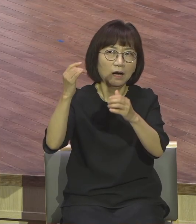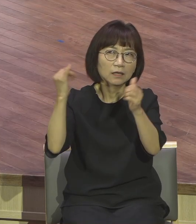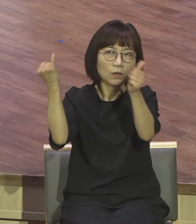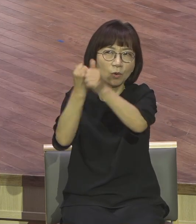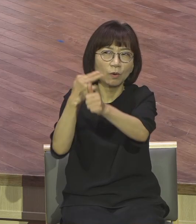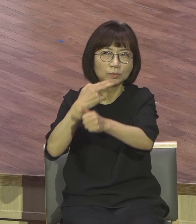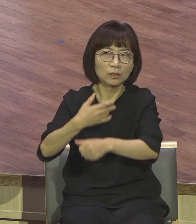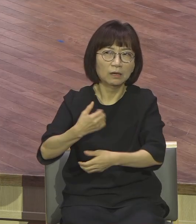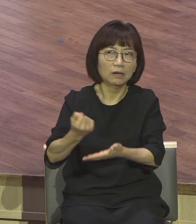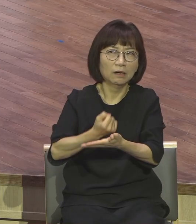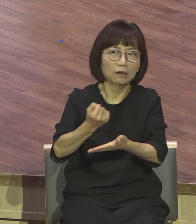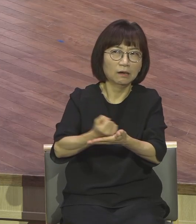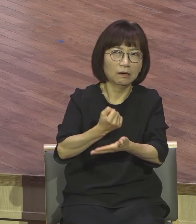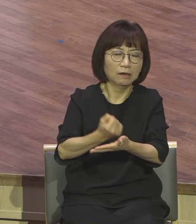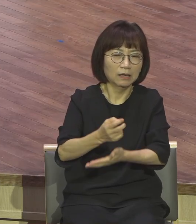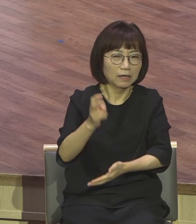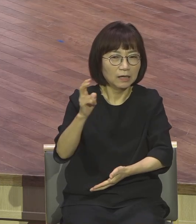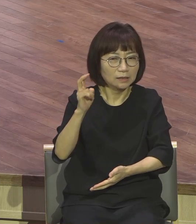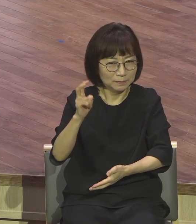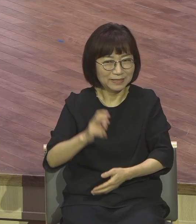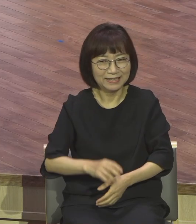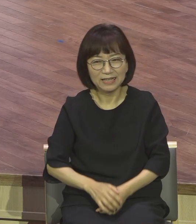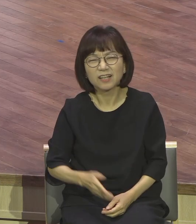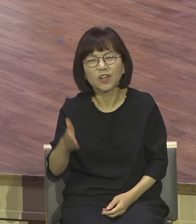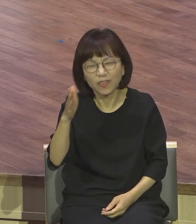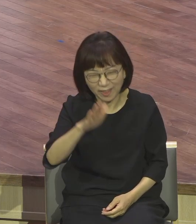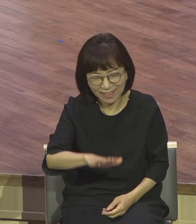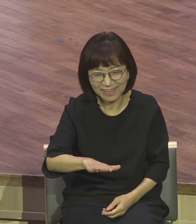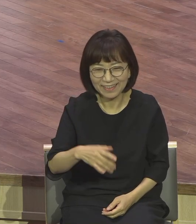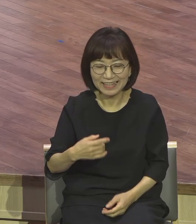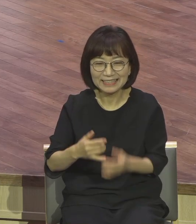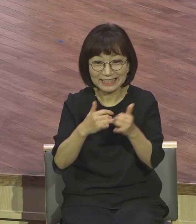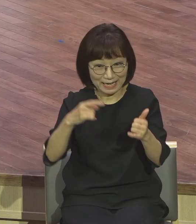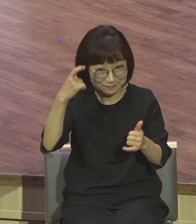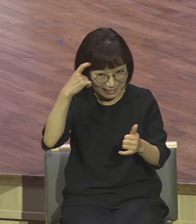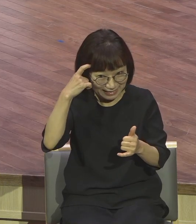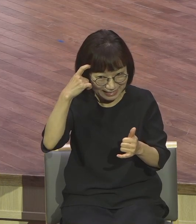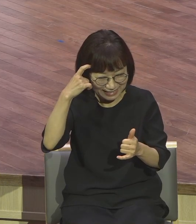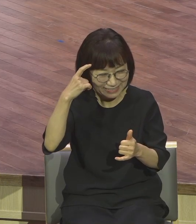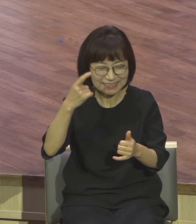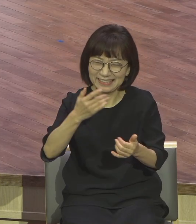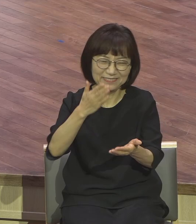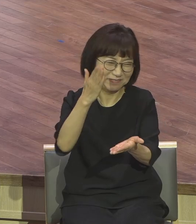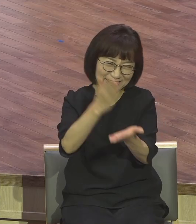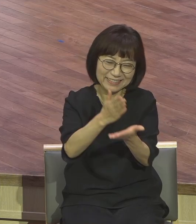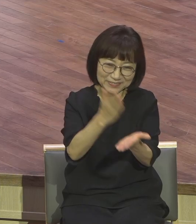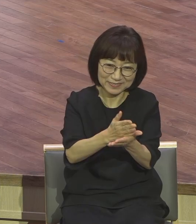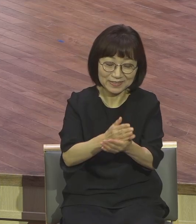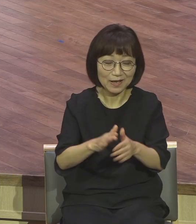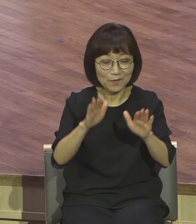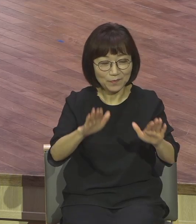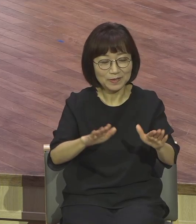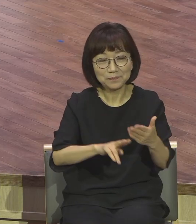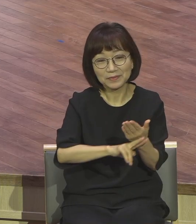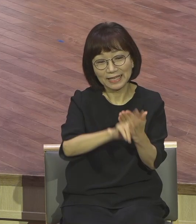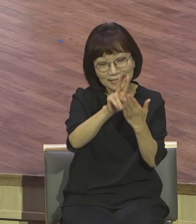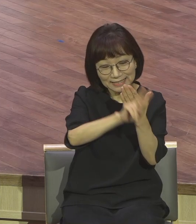입견에 벗어나시길 바랍니다. 이런 선의 입견. 본문이 주장하는 사도계인들의 논리도